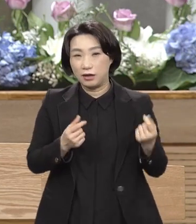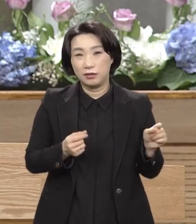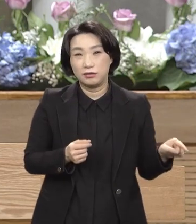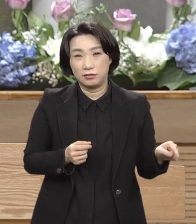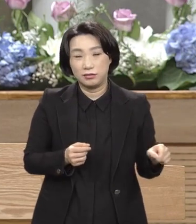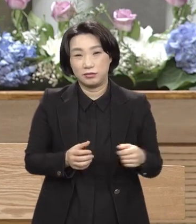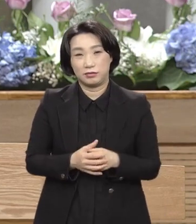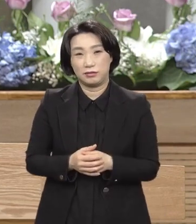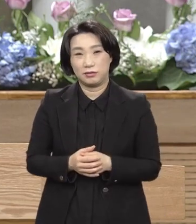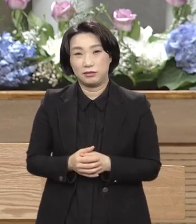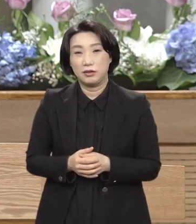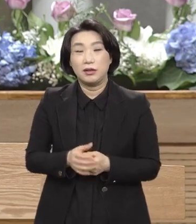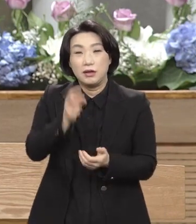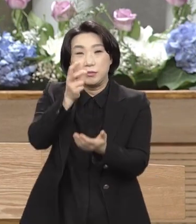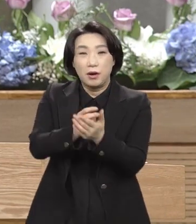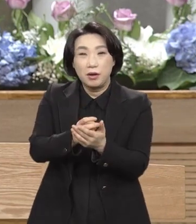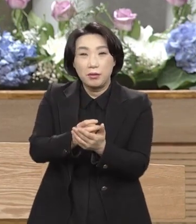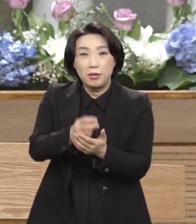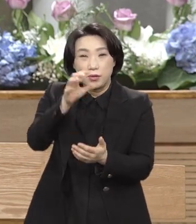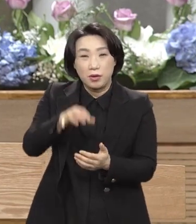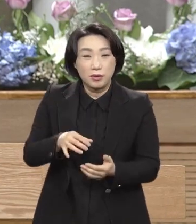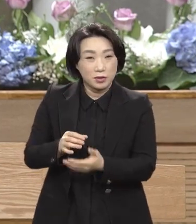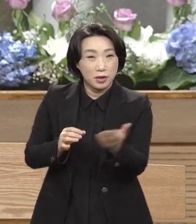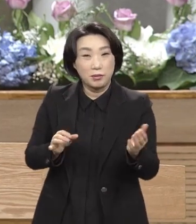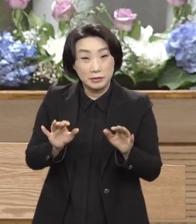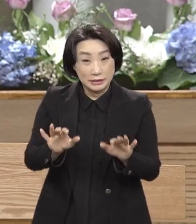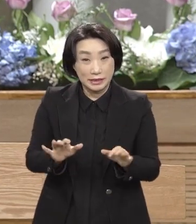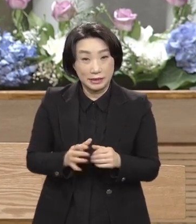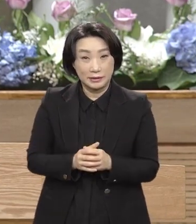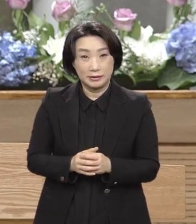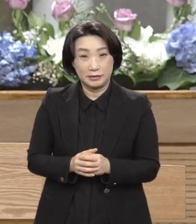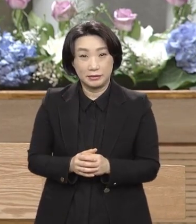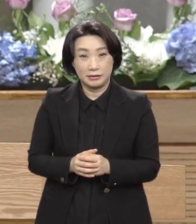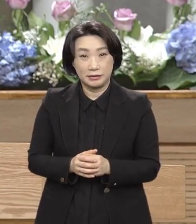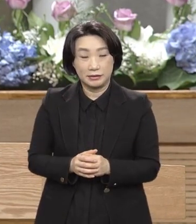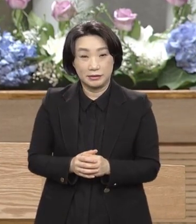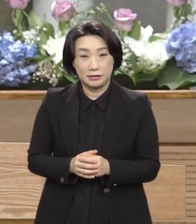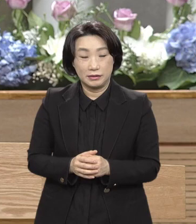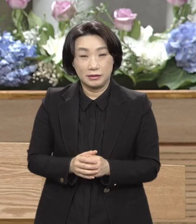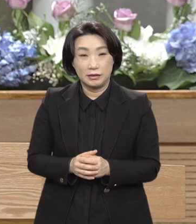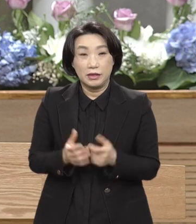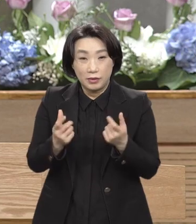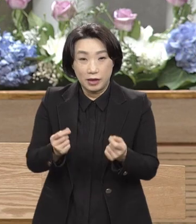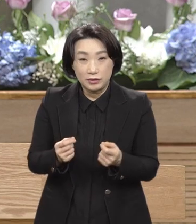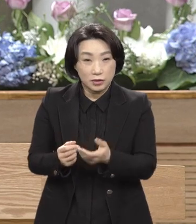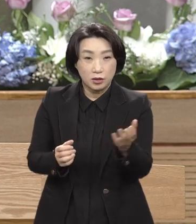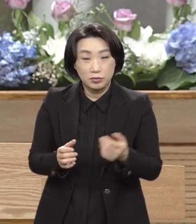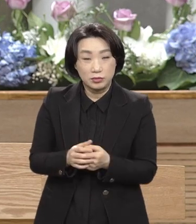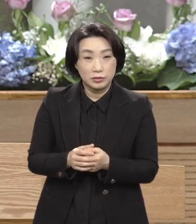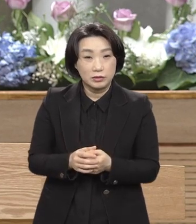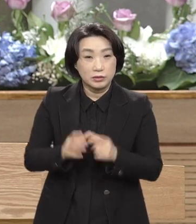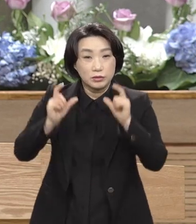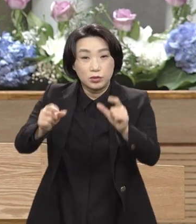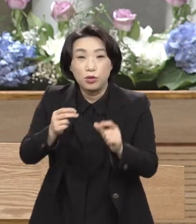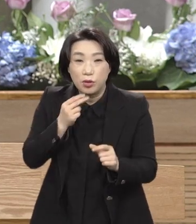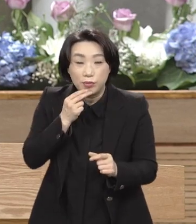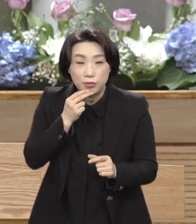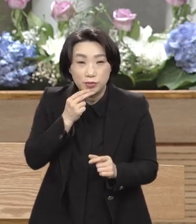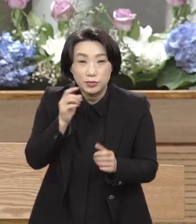막 법정이 만약에 그렇게 시행하지 않으면 예수를 십자가에 못 박으라고